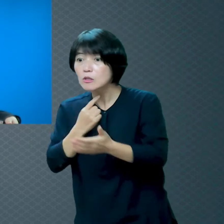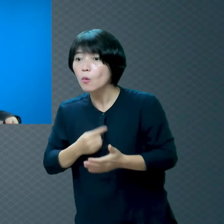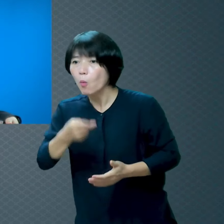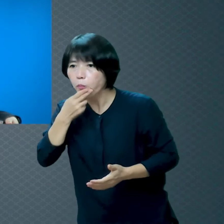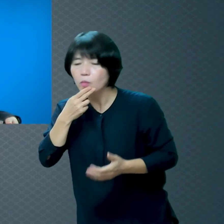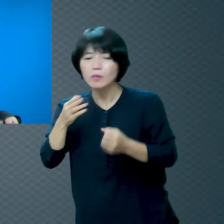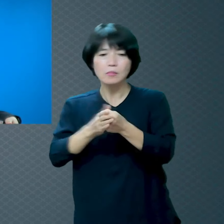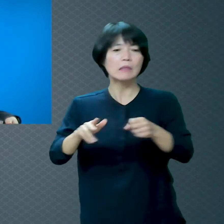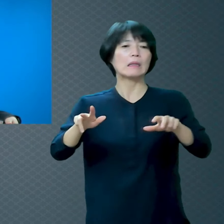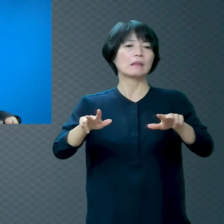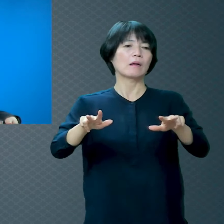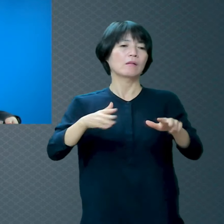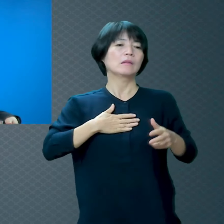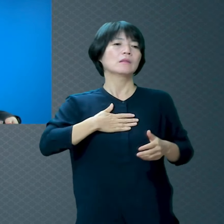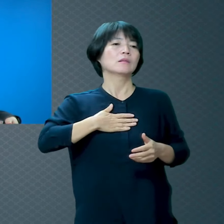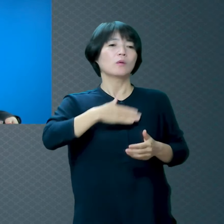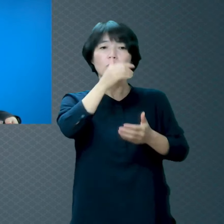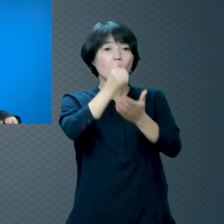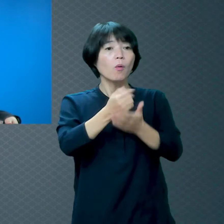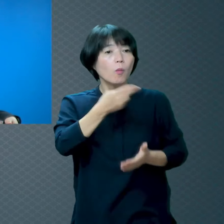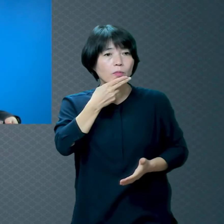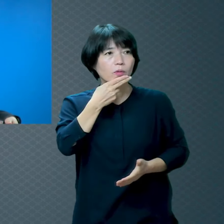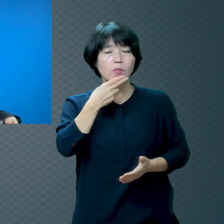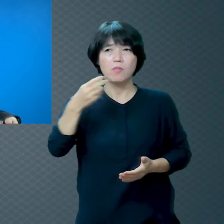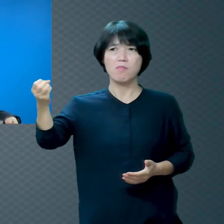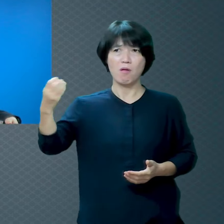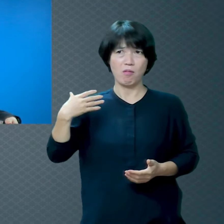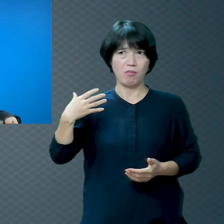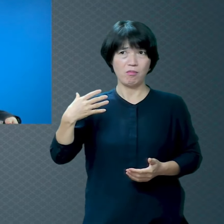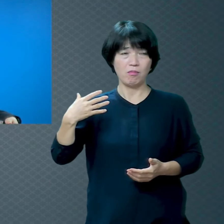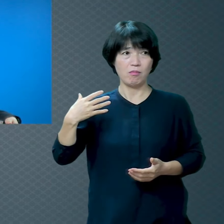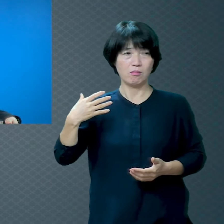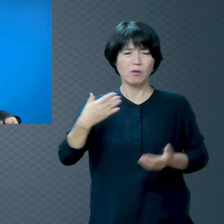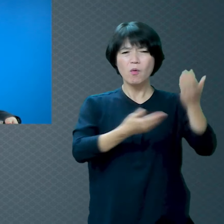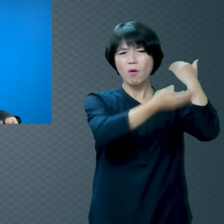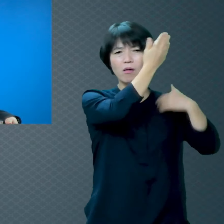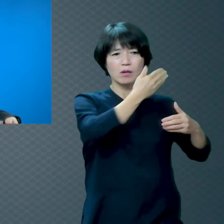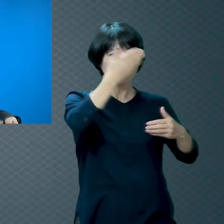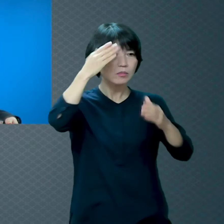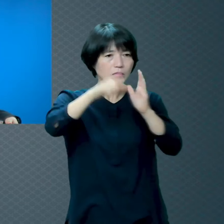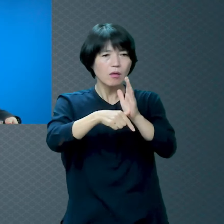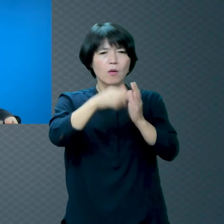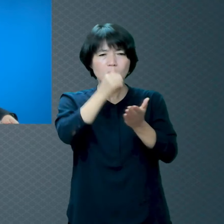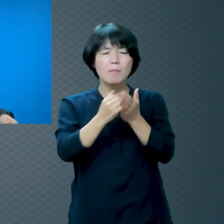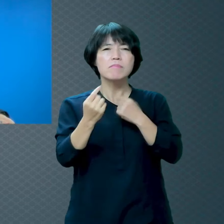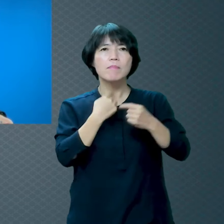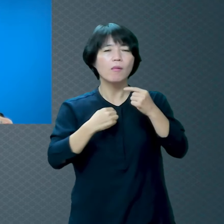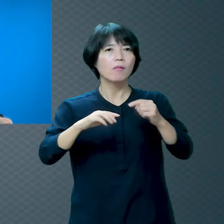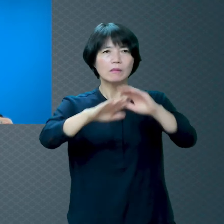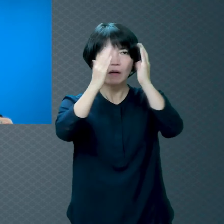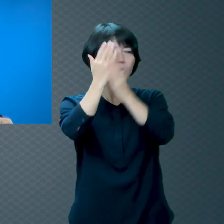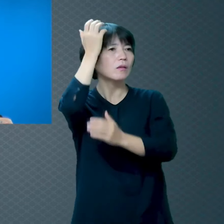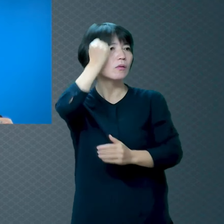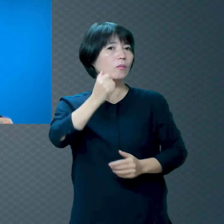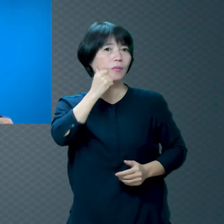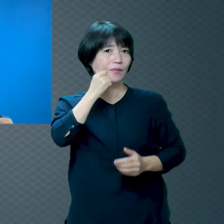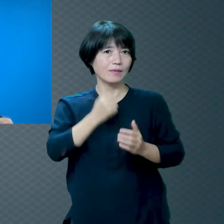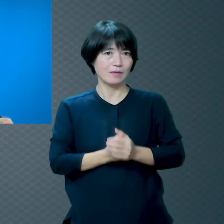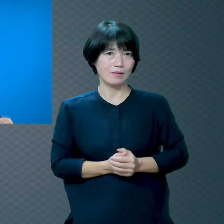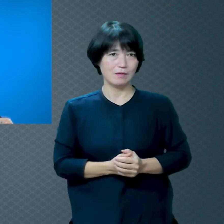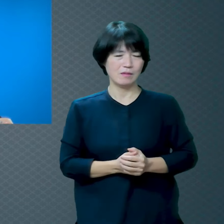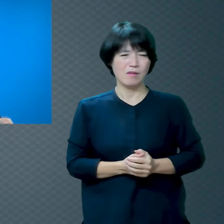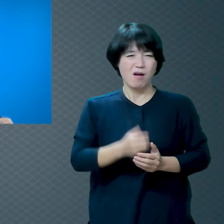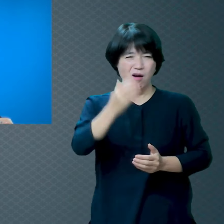우리나라 사람들은 욕 진짜 많이 합니다 그리고 힘이 있는 사람은